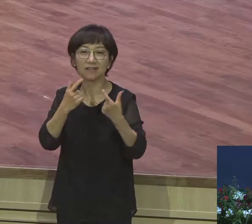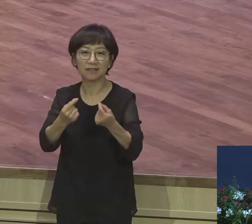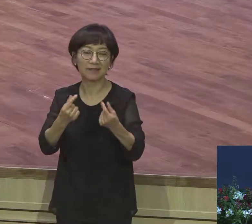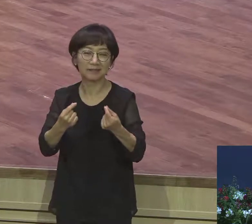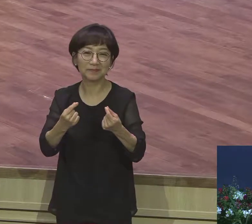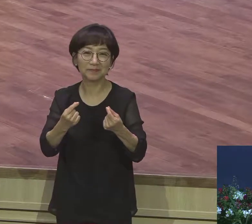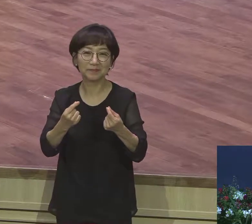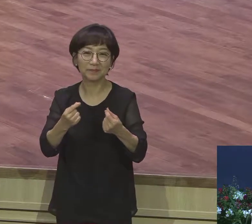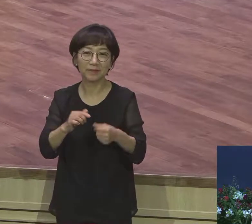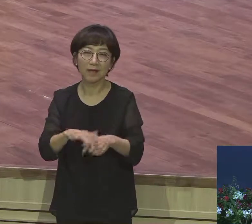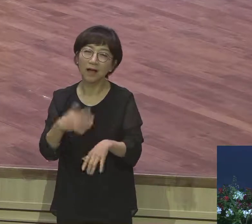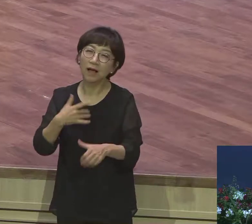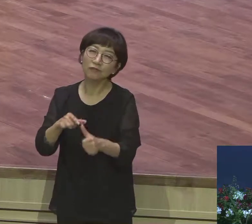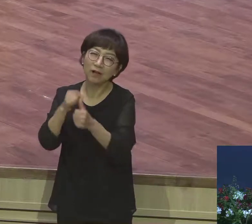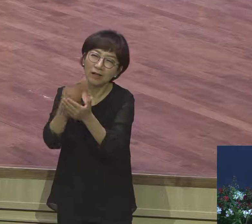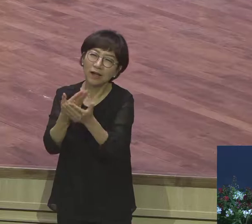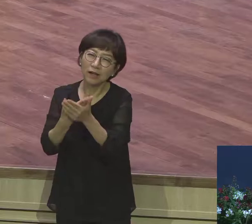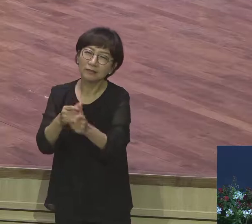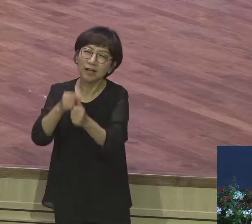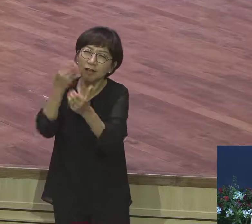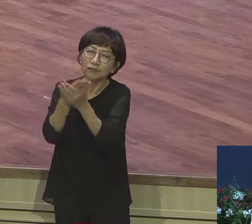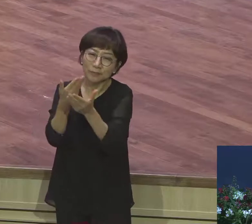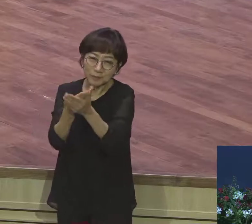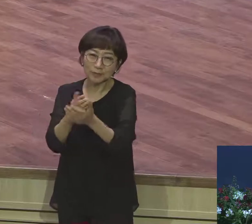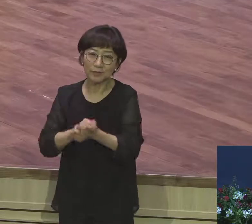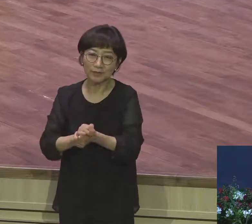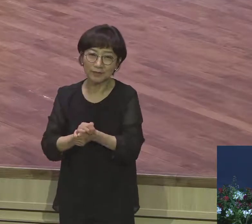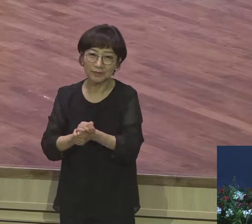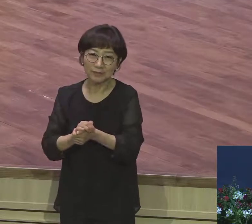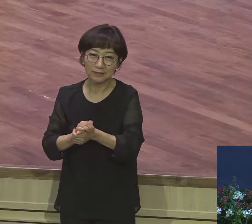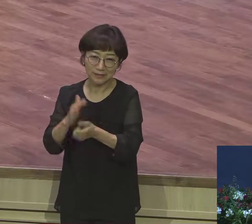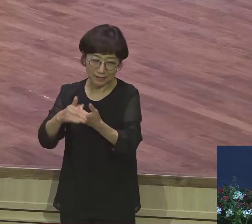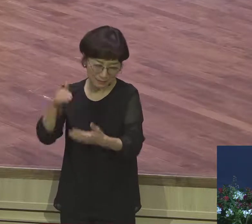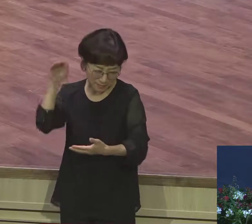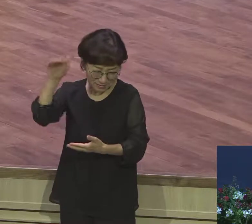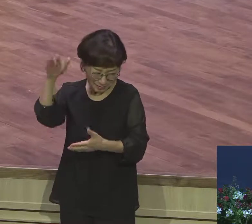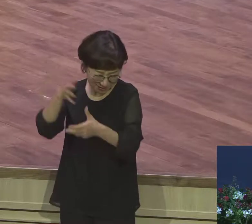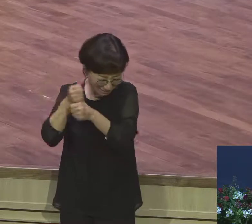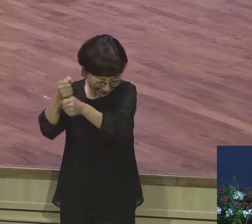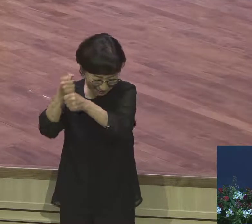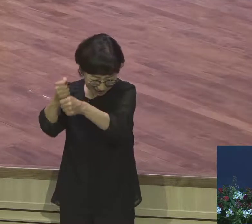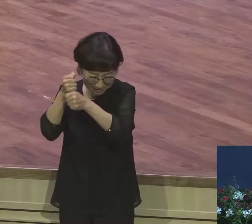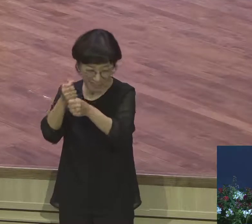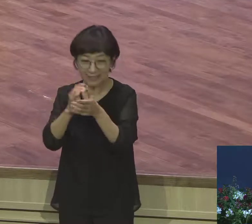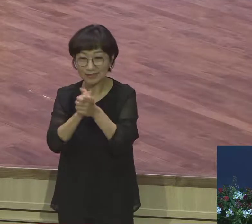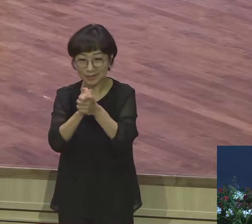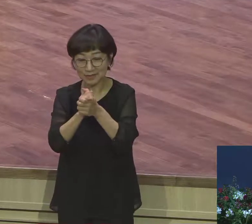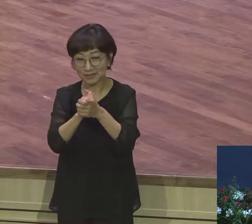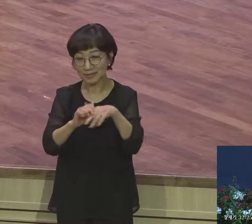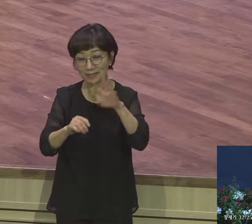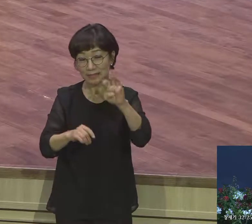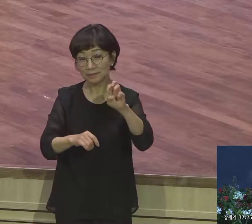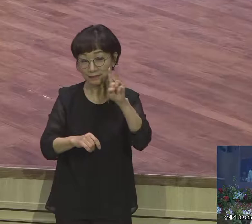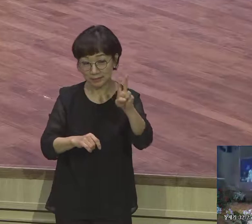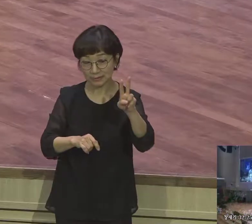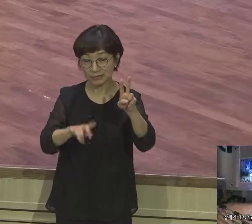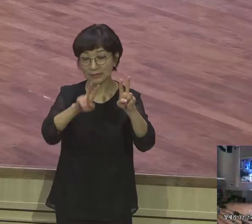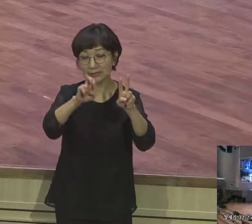살려달라고 하나님 앞에 그냥 죽기 살기로 그냥 기도했어요 자 25절 26절 자기가